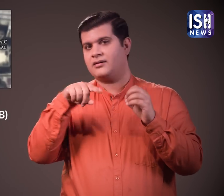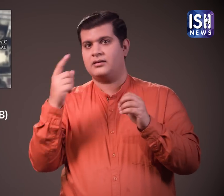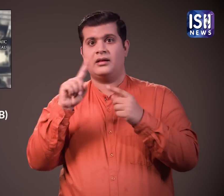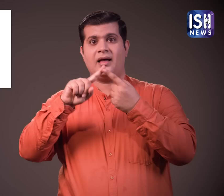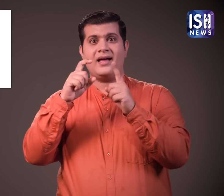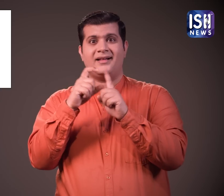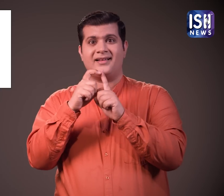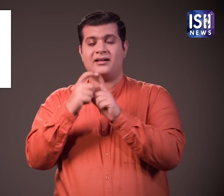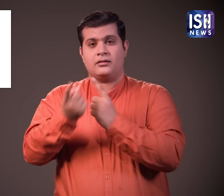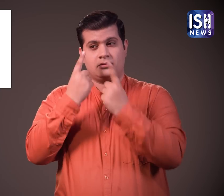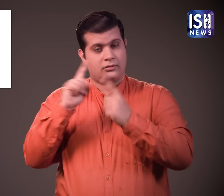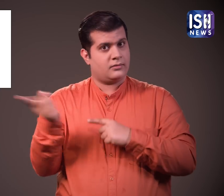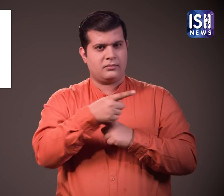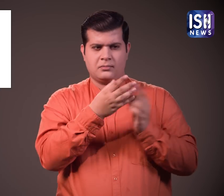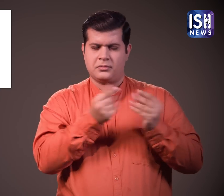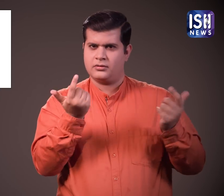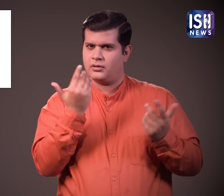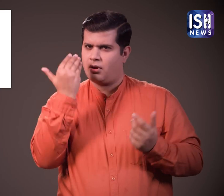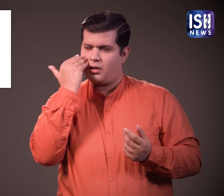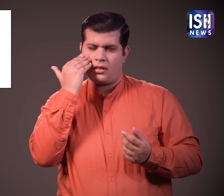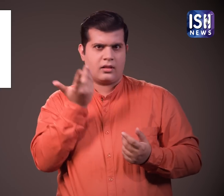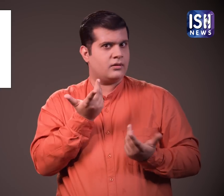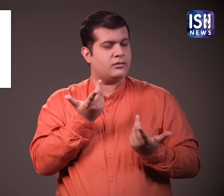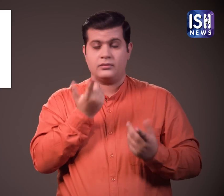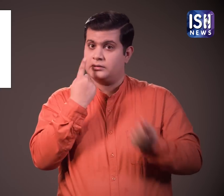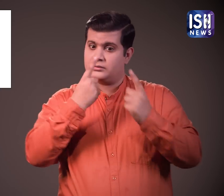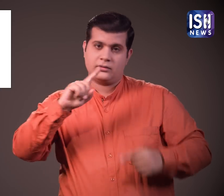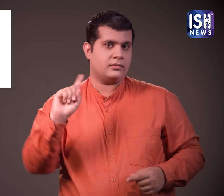इस विसंगत की जाँच करने के लिए कहा